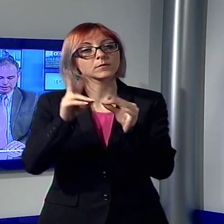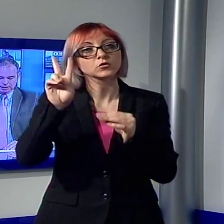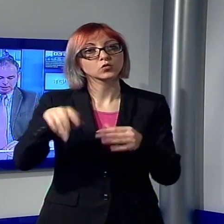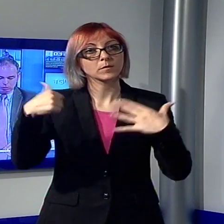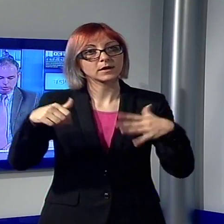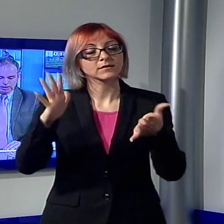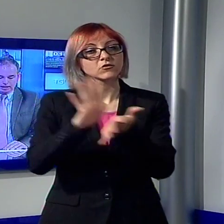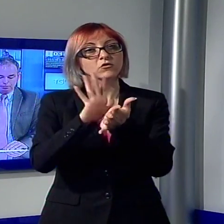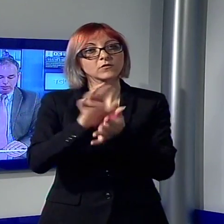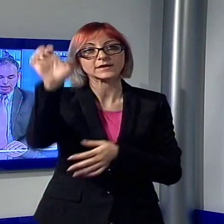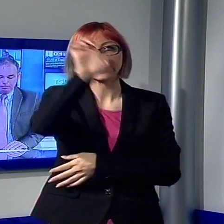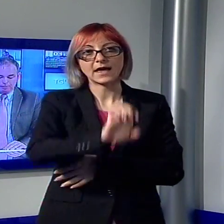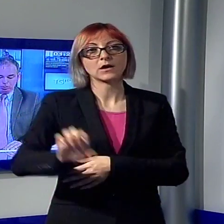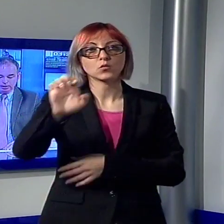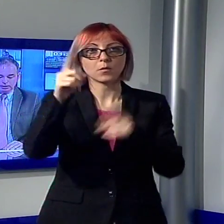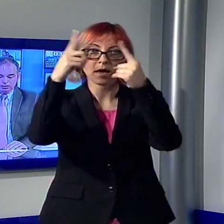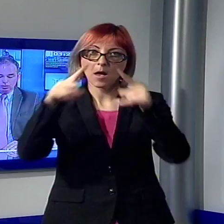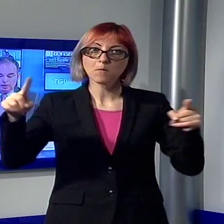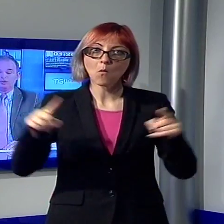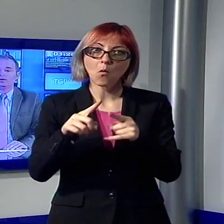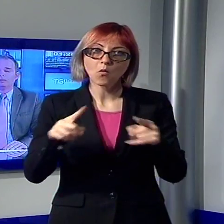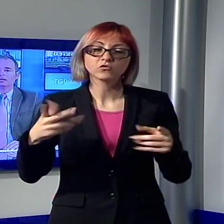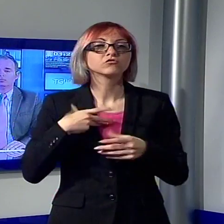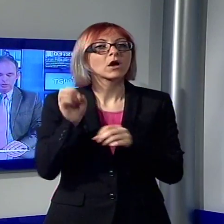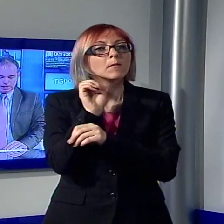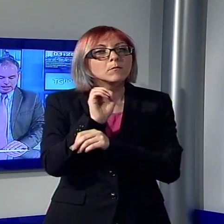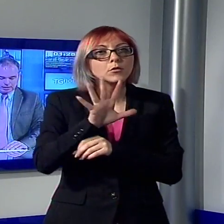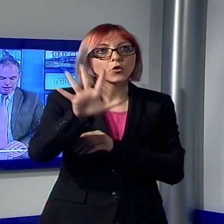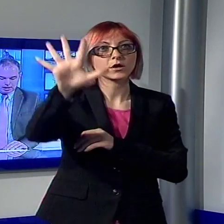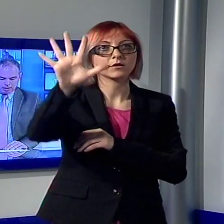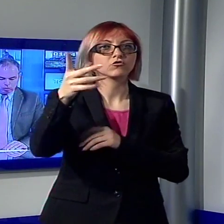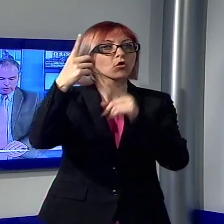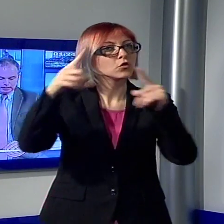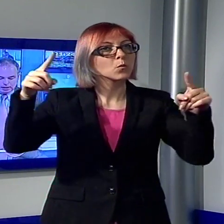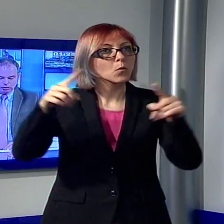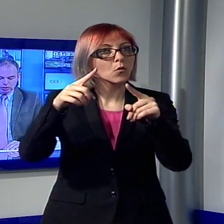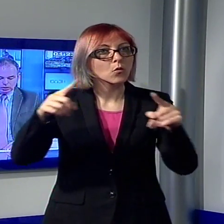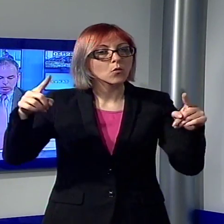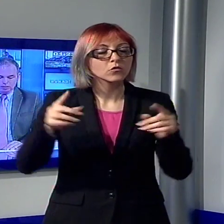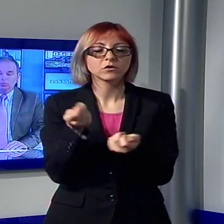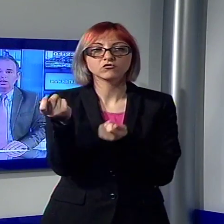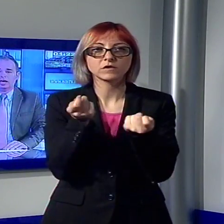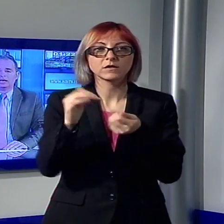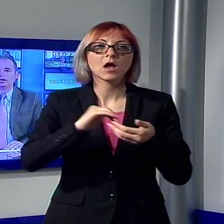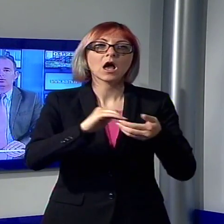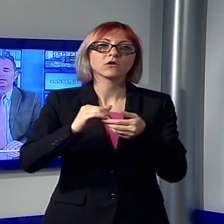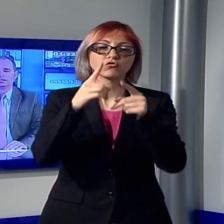della Musica, in programma proiezioni di filmati musicali a cura dell'Associazione Musicale Lucchese.